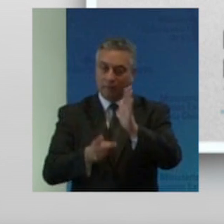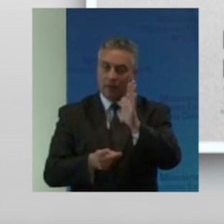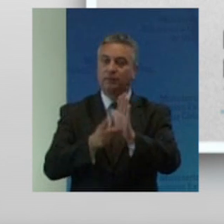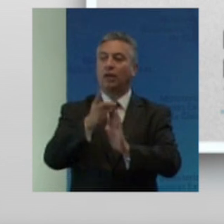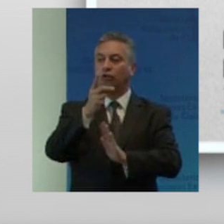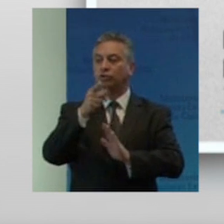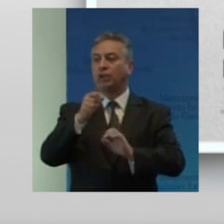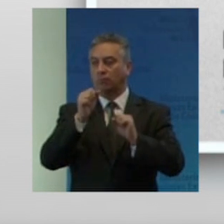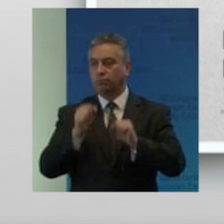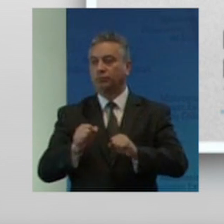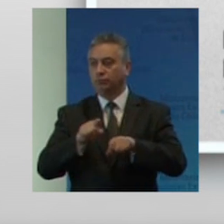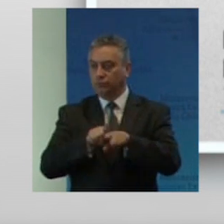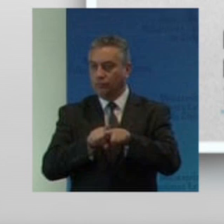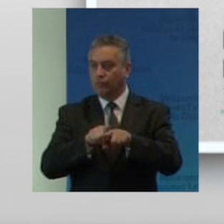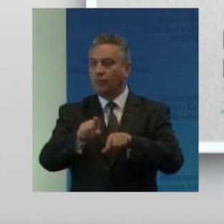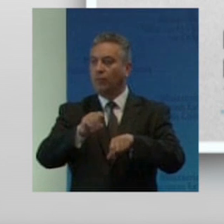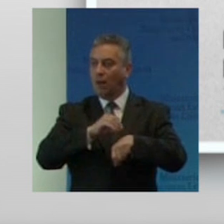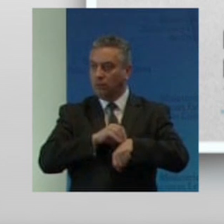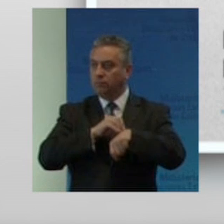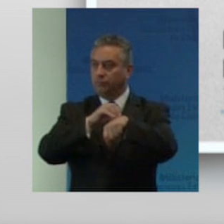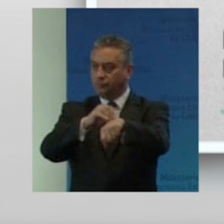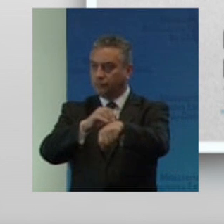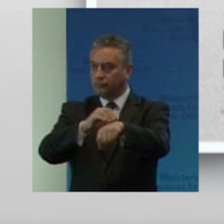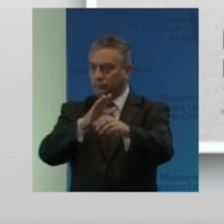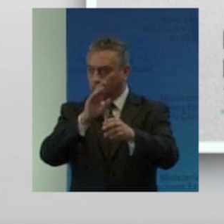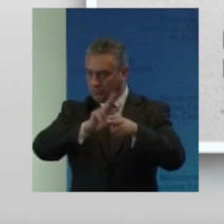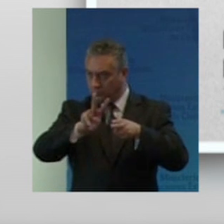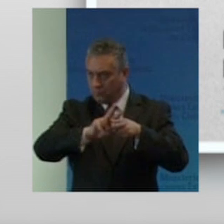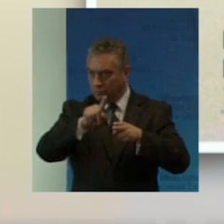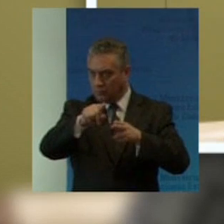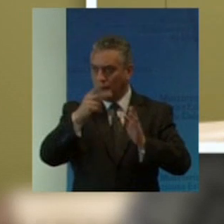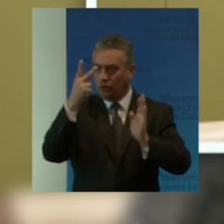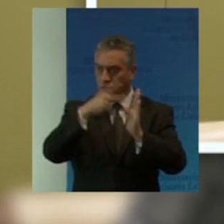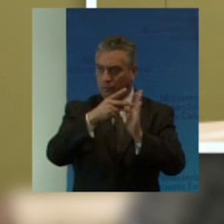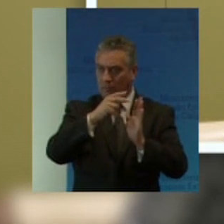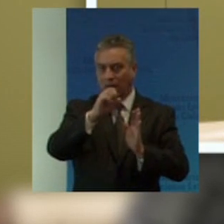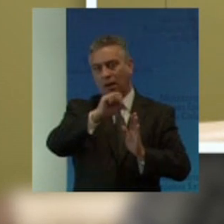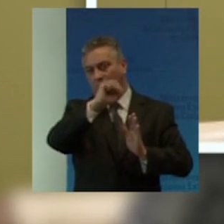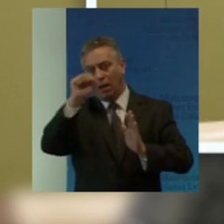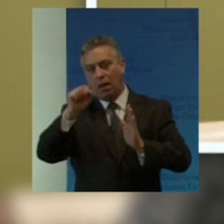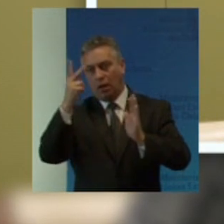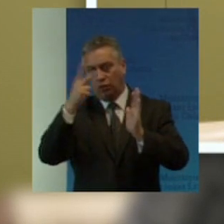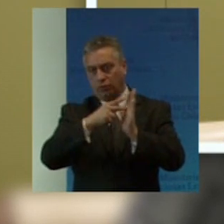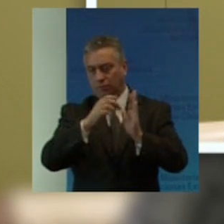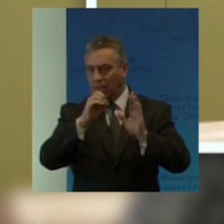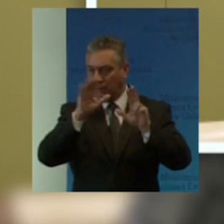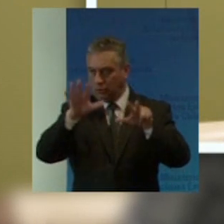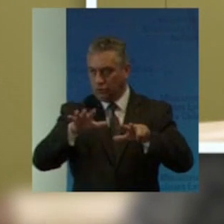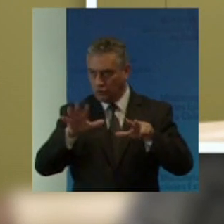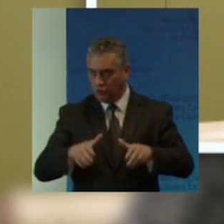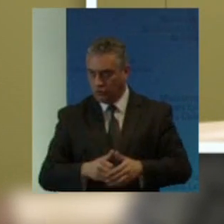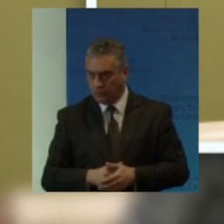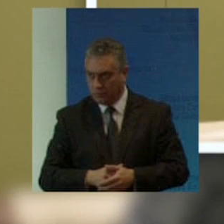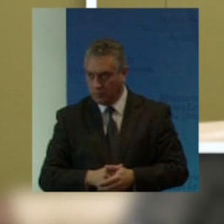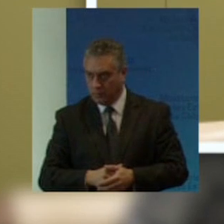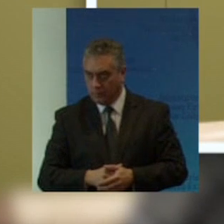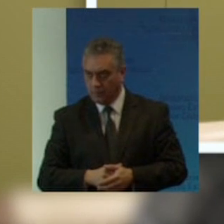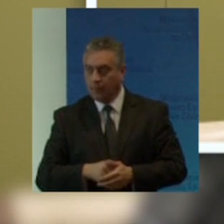publicara en 2018 El siguiente paso es como